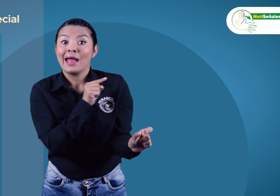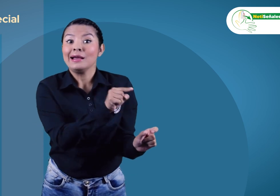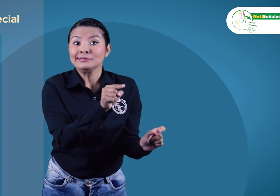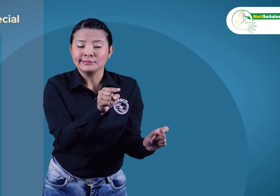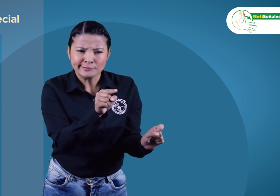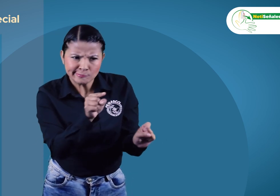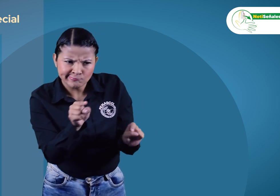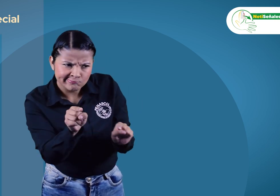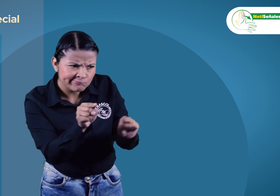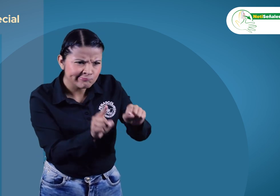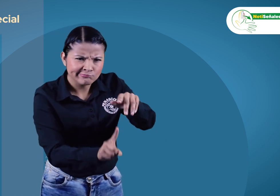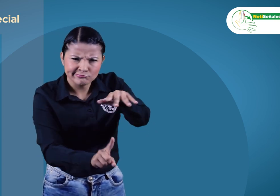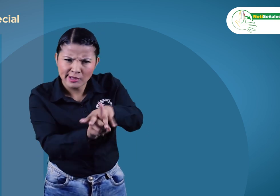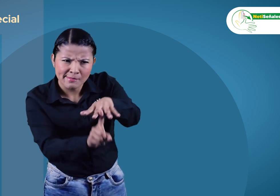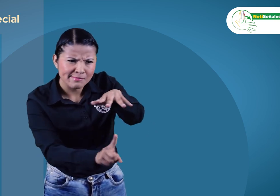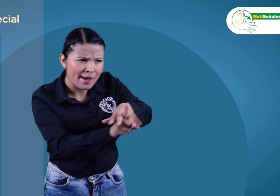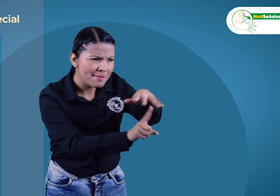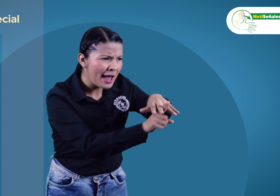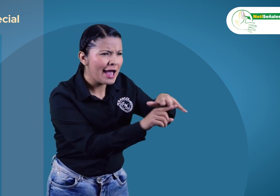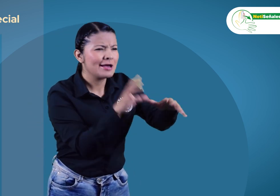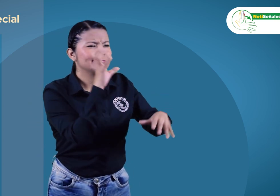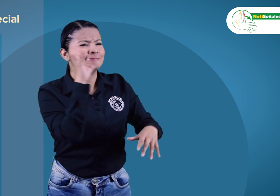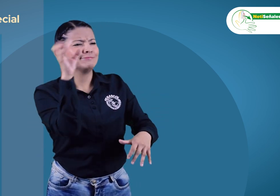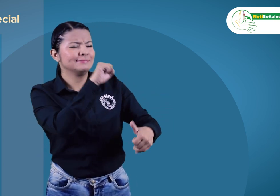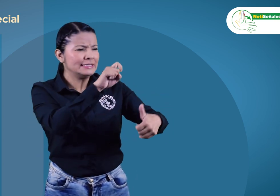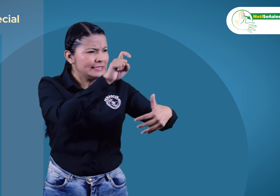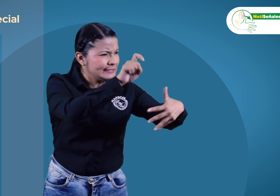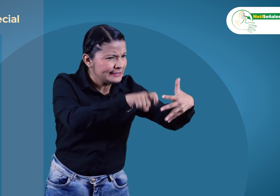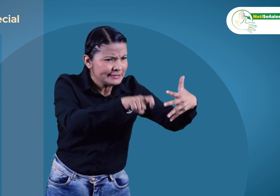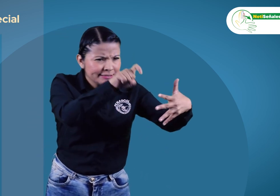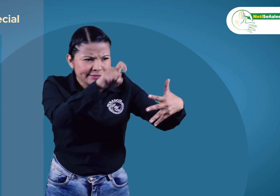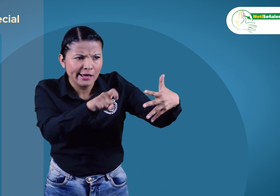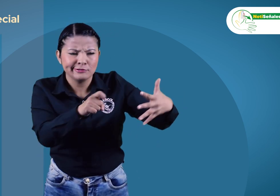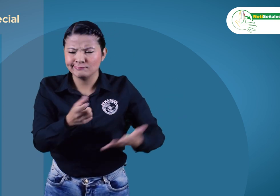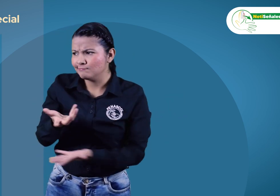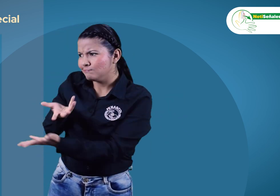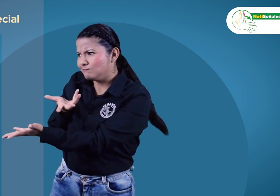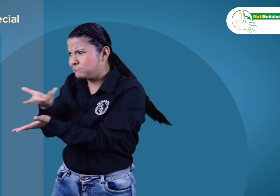necesidades y desafíos específicos que enfrentan las personas sordas de la ciudad